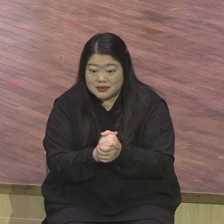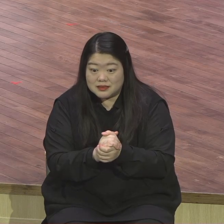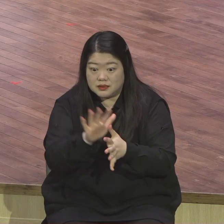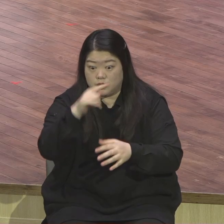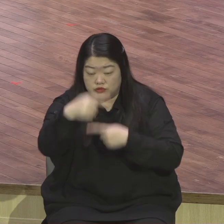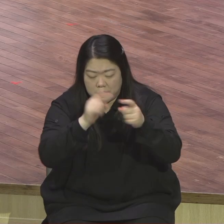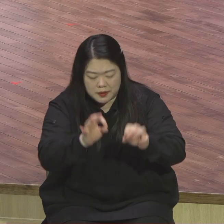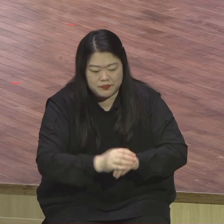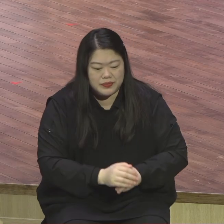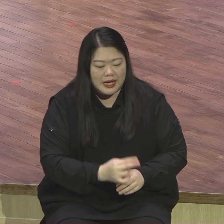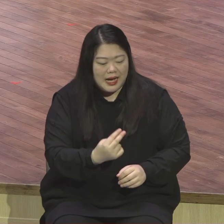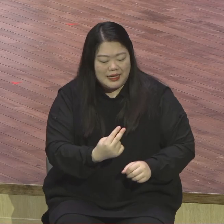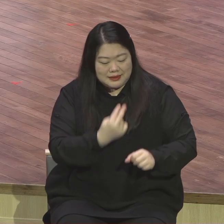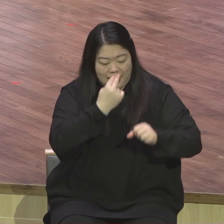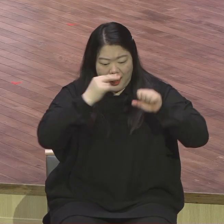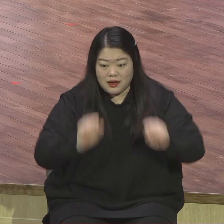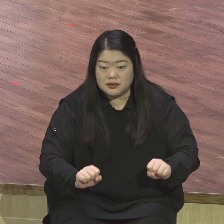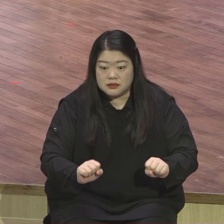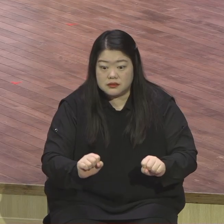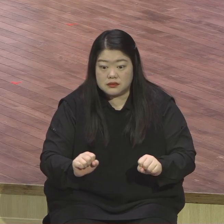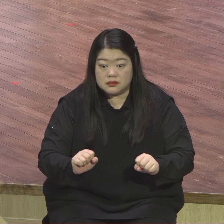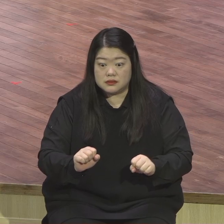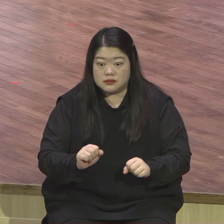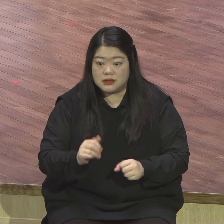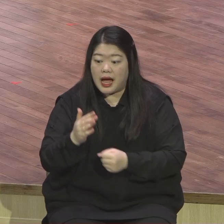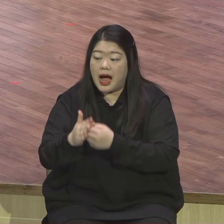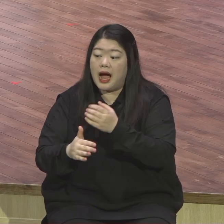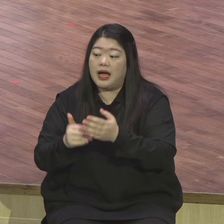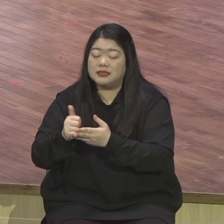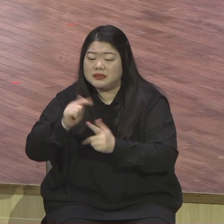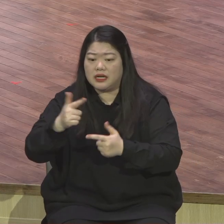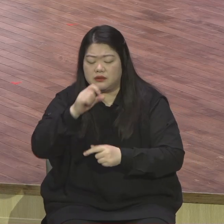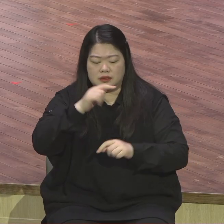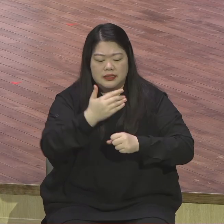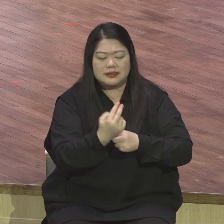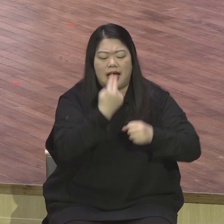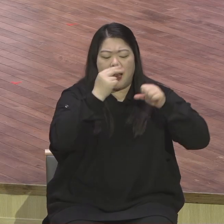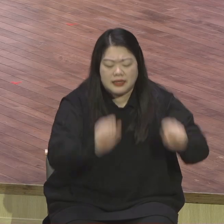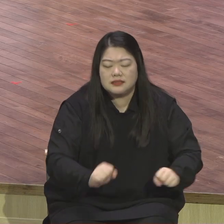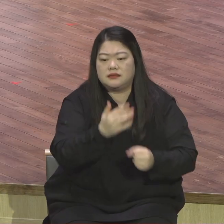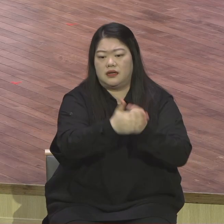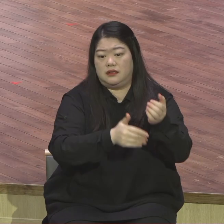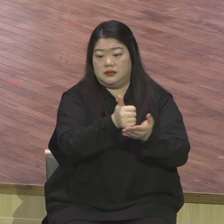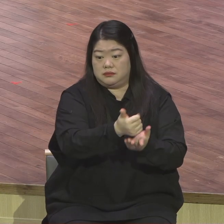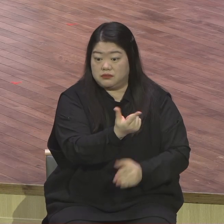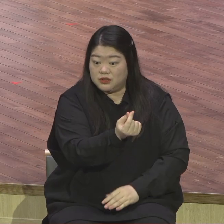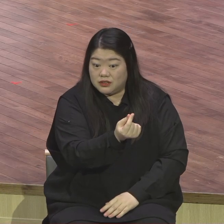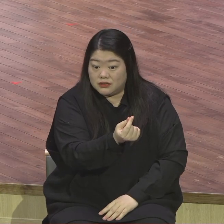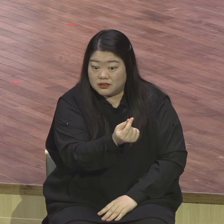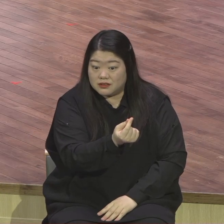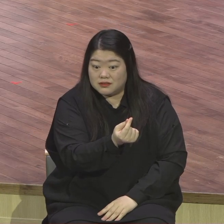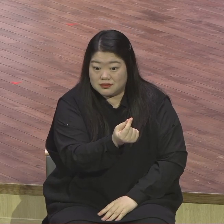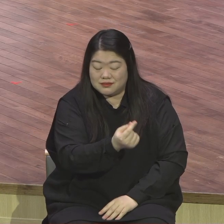실감나게 고백하시기 바랍니다. 우리 영계의 모든 성도들 지금 온니스 홀로 또